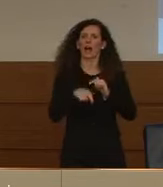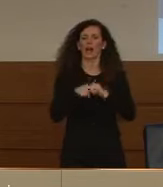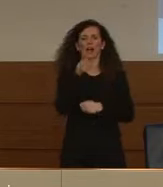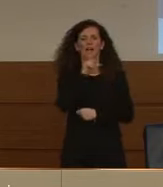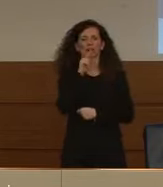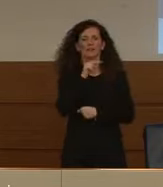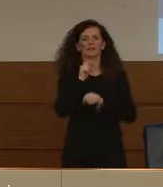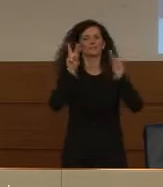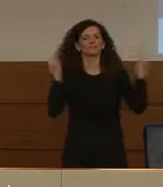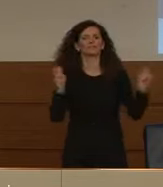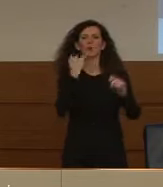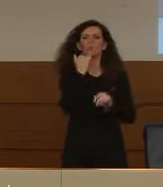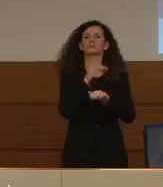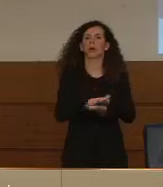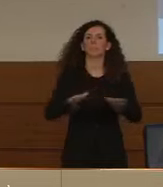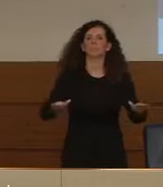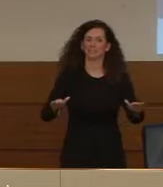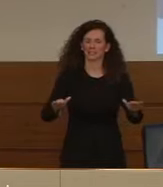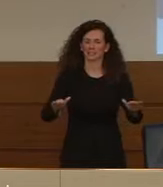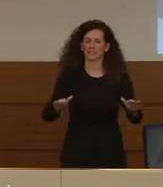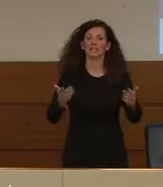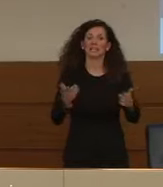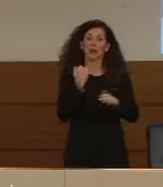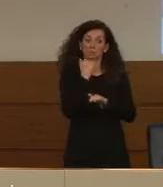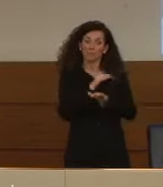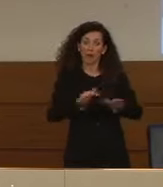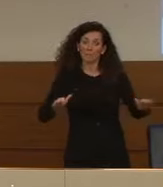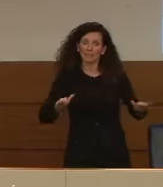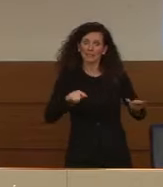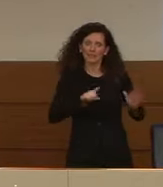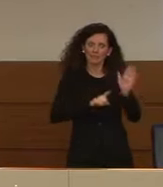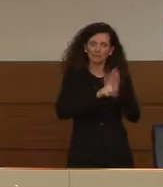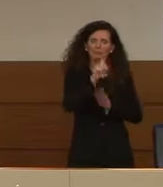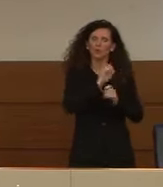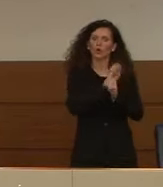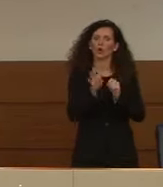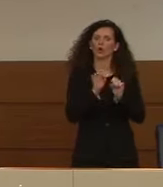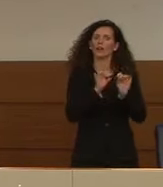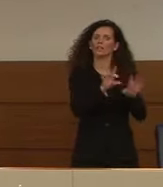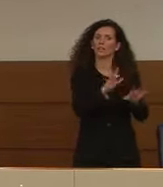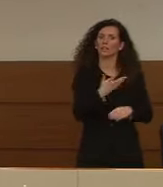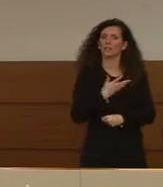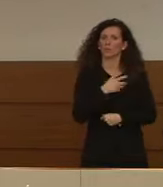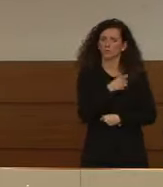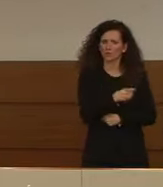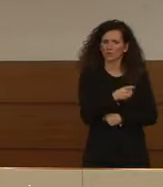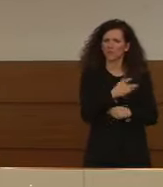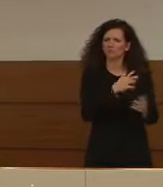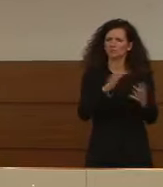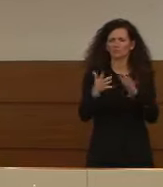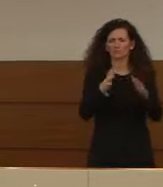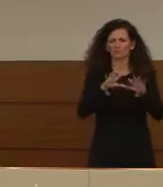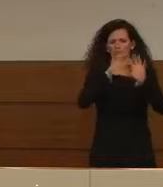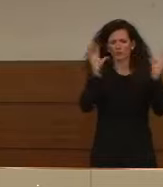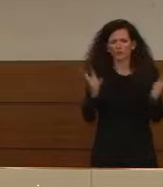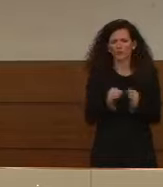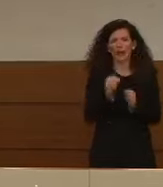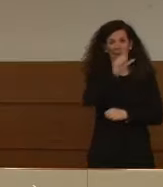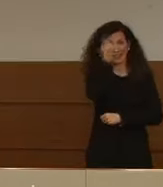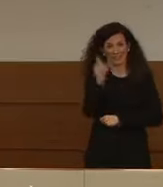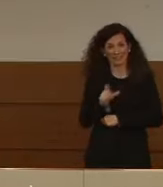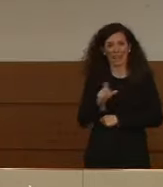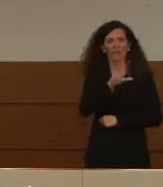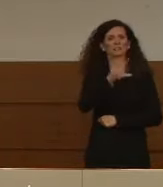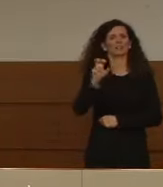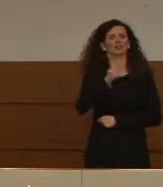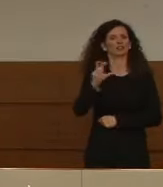in realtà bambini positivi al coronavirus si contano nell'ordine delle decine, sono circa 300 in tutta Italia,